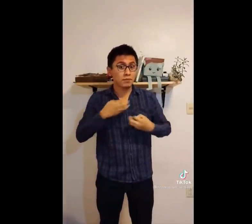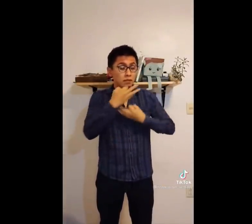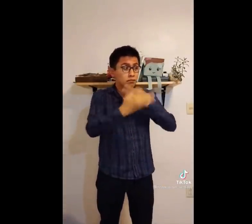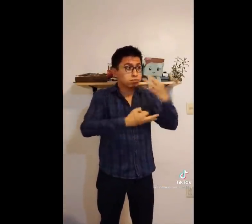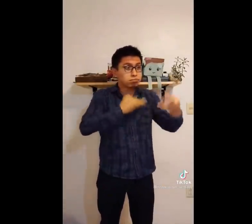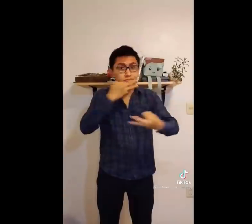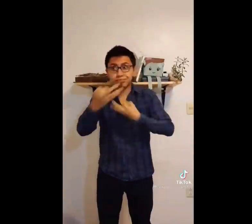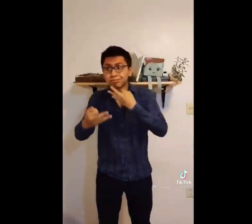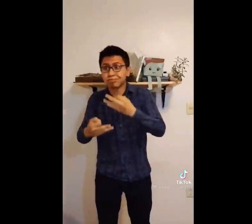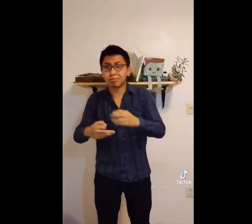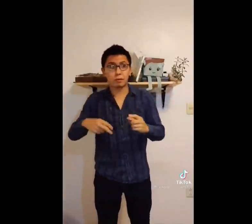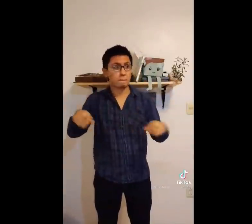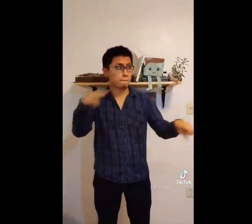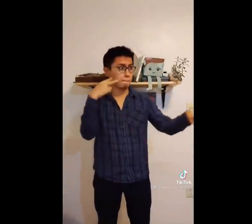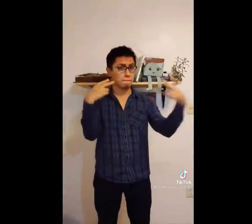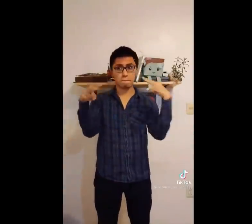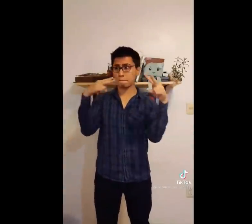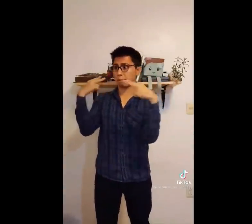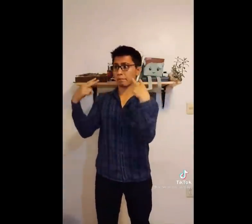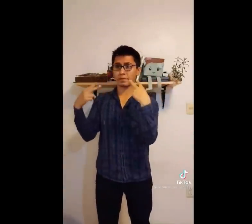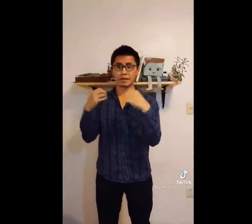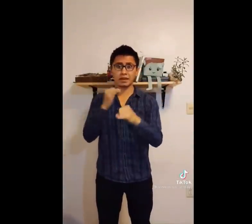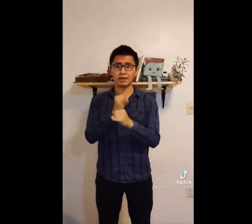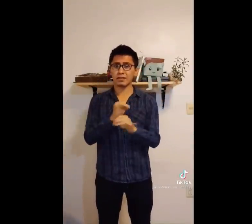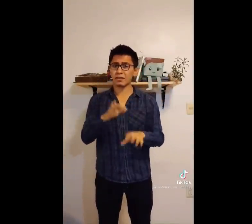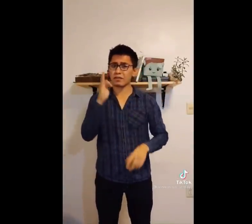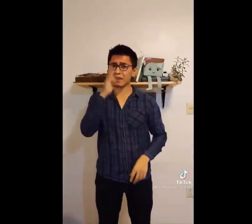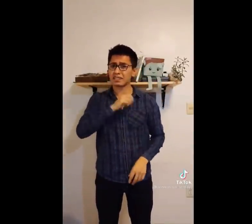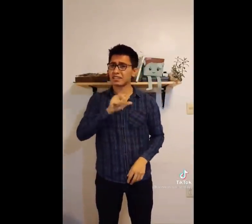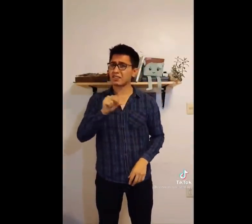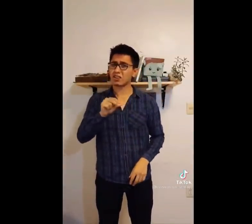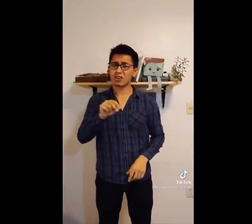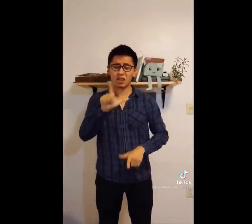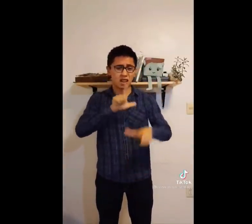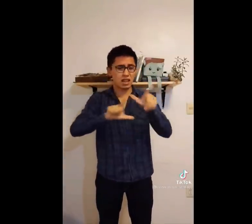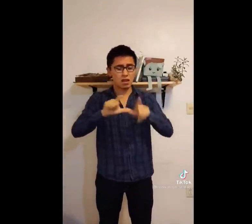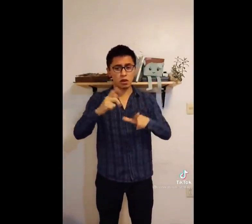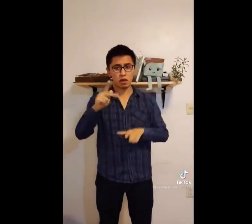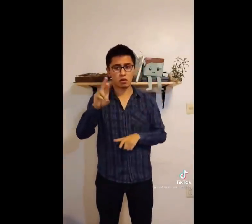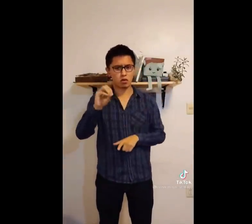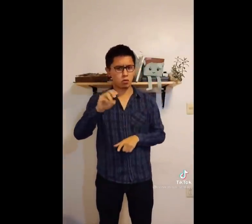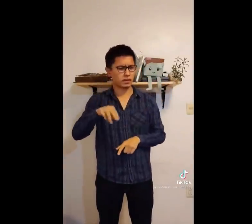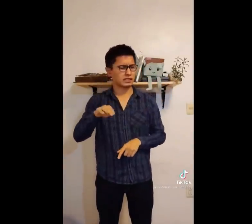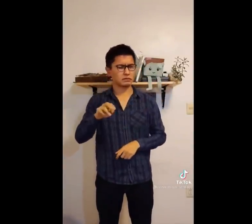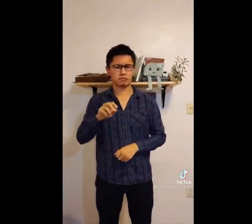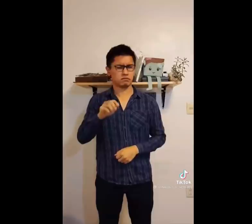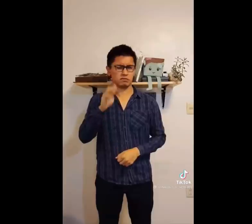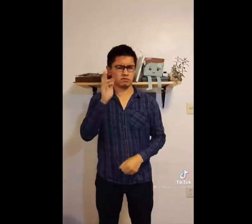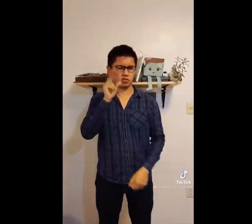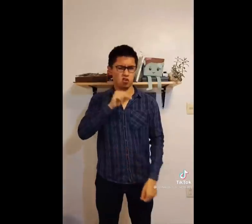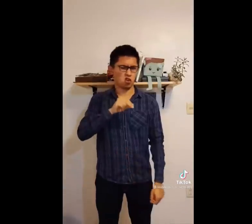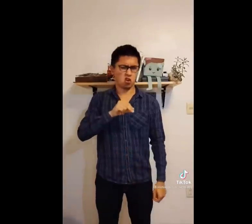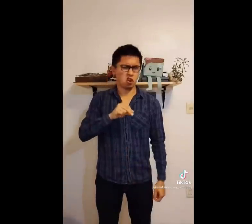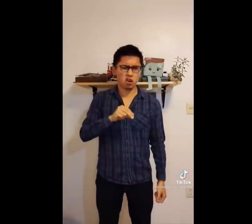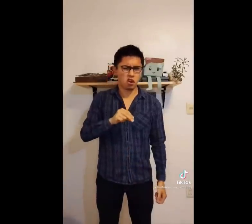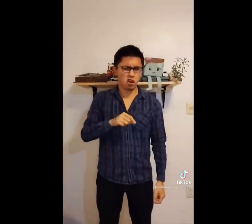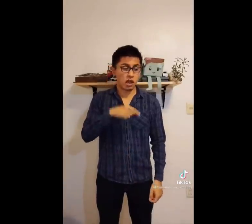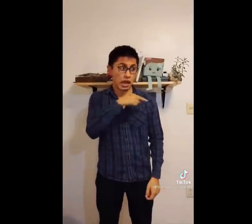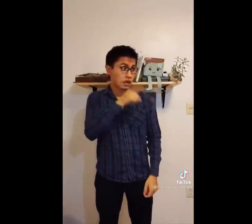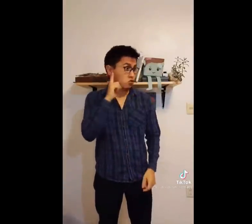personas a las cuales llega tu contenido y las cuales te ven. ¿Para que des esta información falsa, sobre todo sobre lenguas de señas y el uso de pronombres? Ellos no